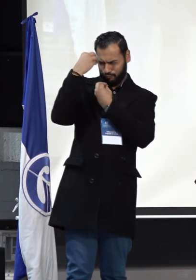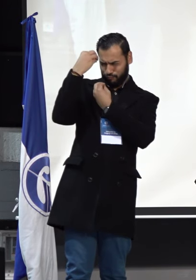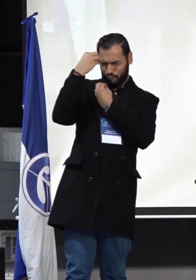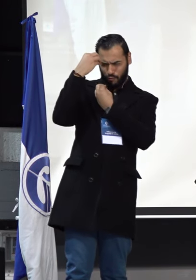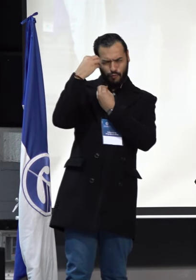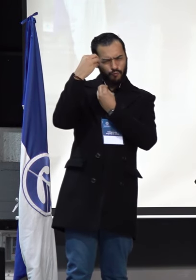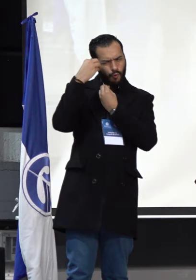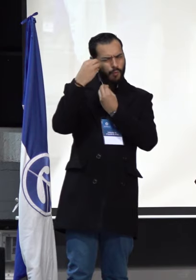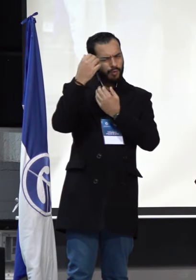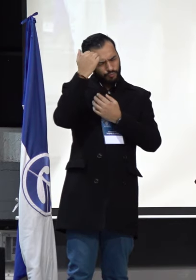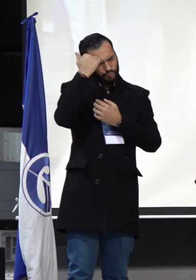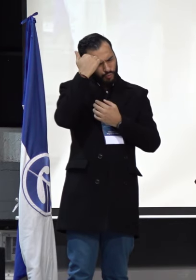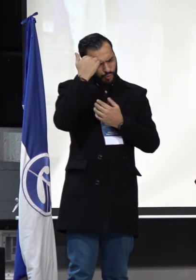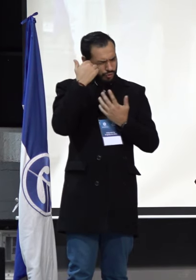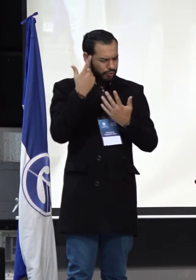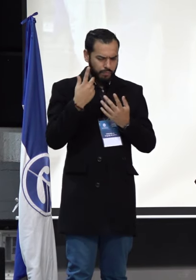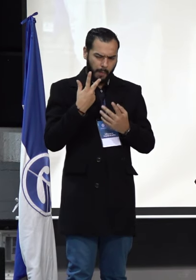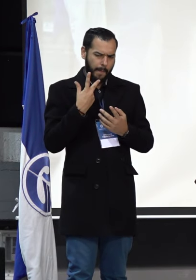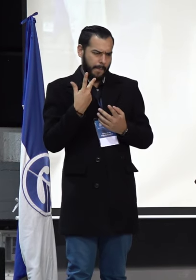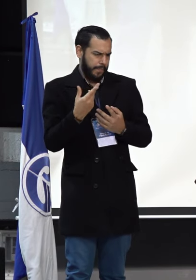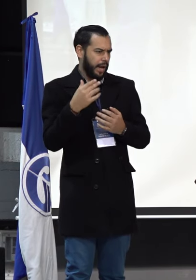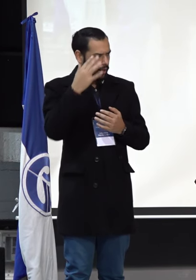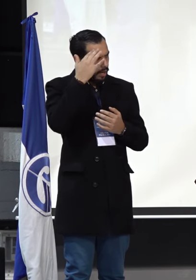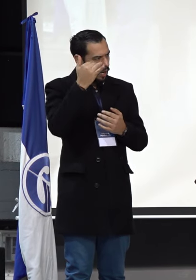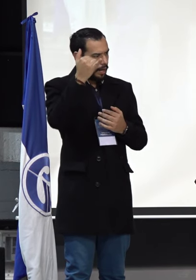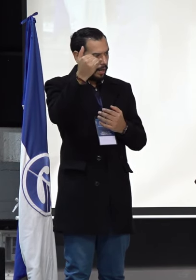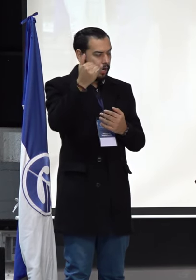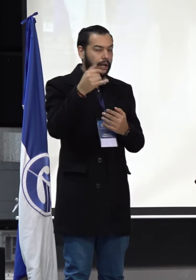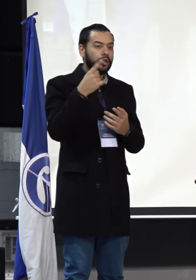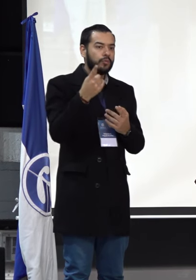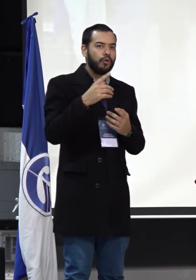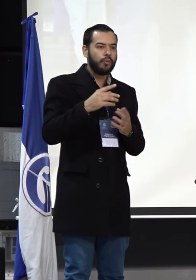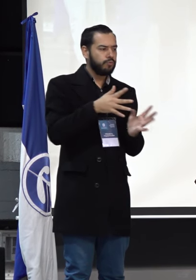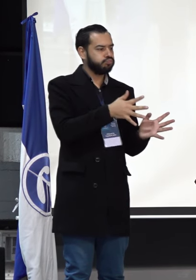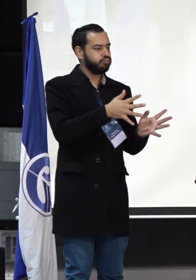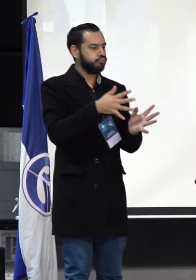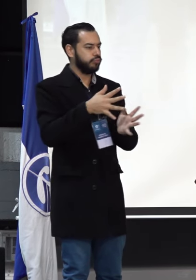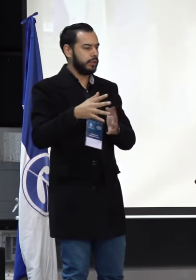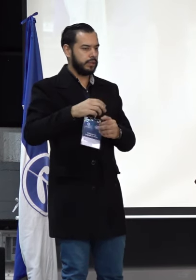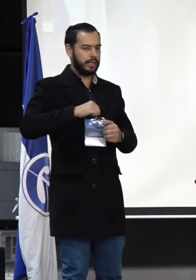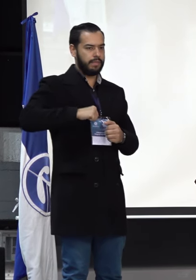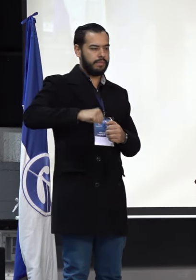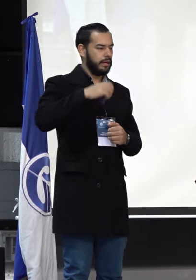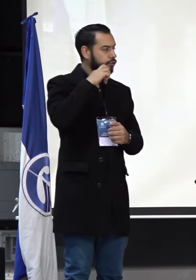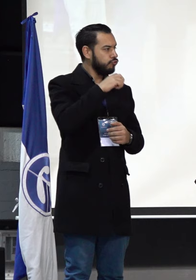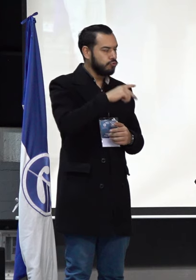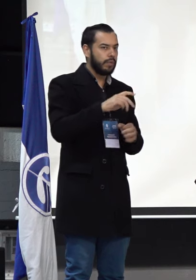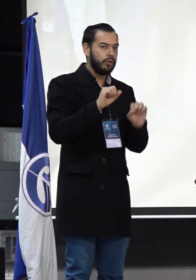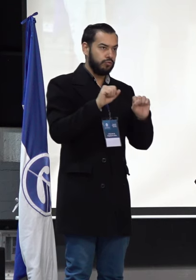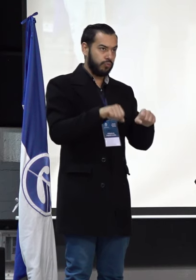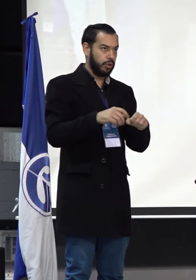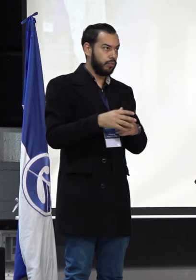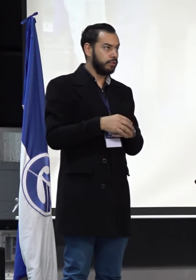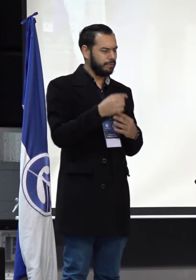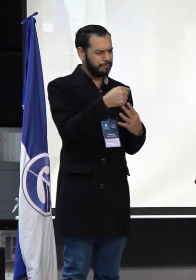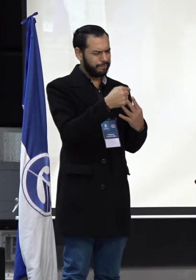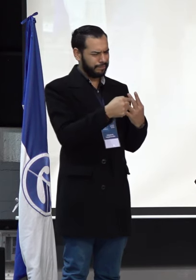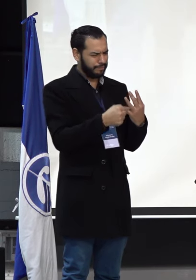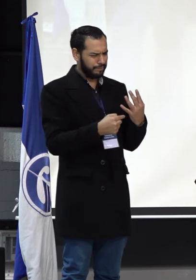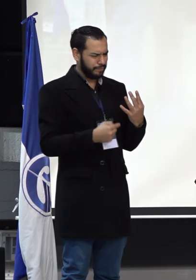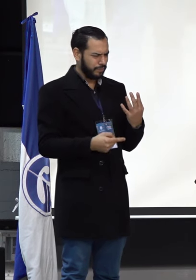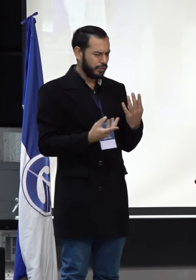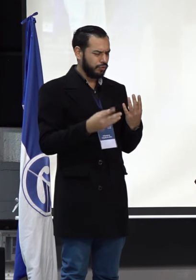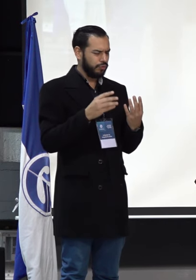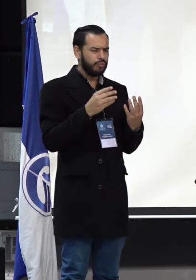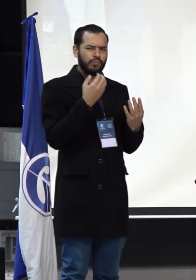pedagógicos podemos también fortalecer la construcción de la enseñanza de los derechos humanos, elementos que también me aportó en cierta medida la formación